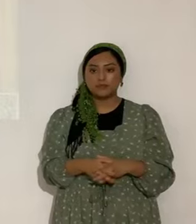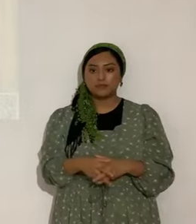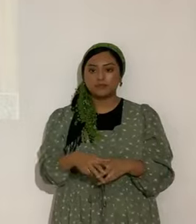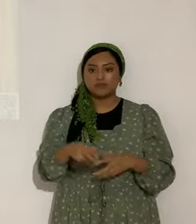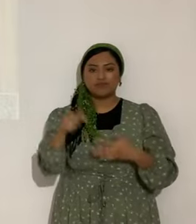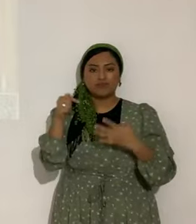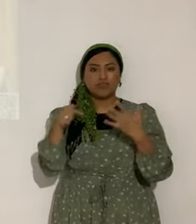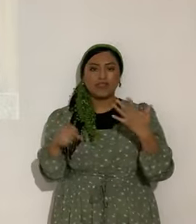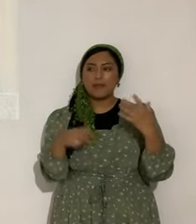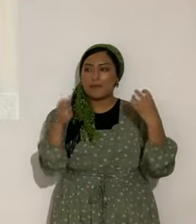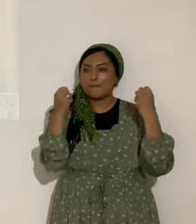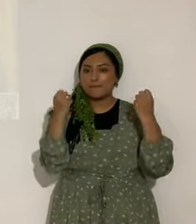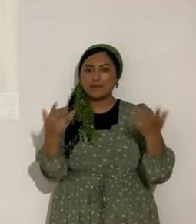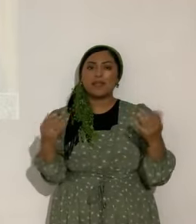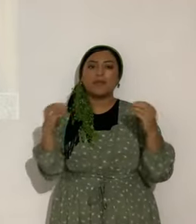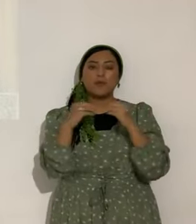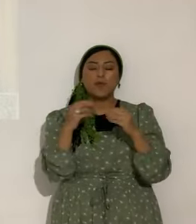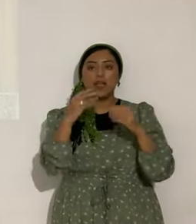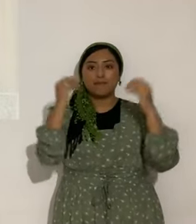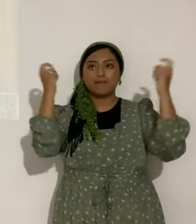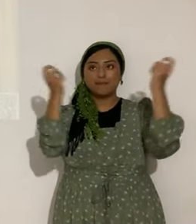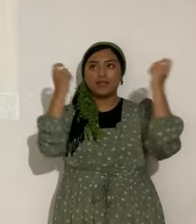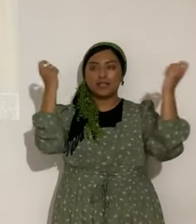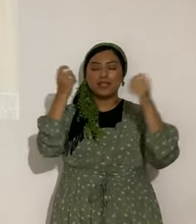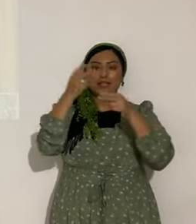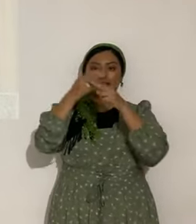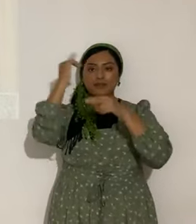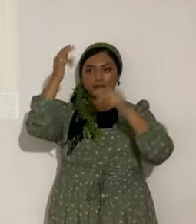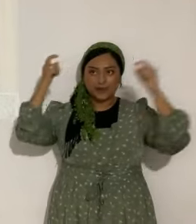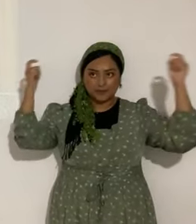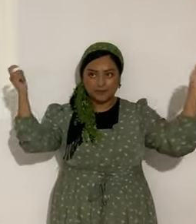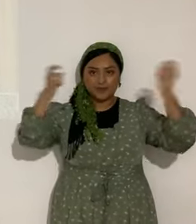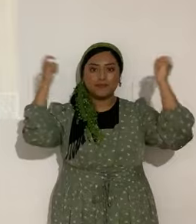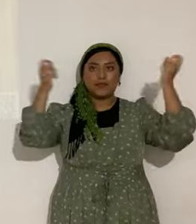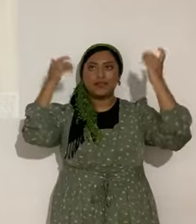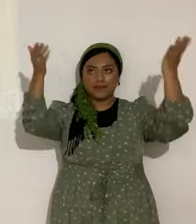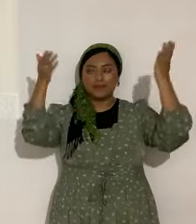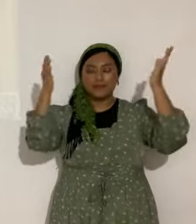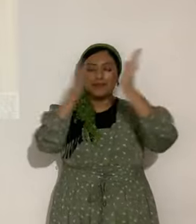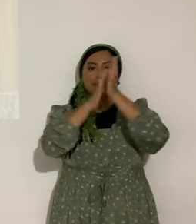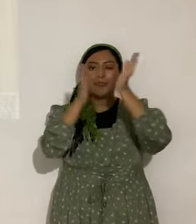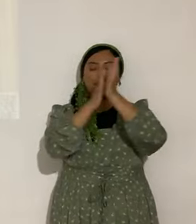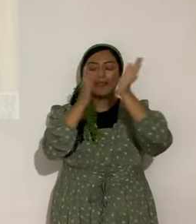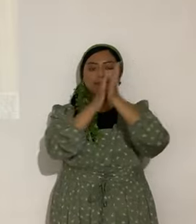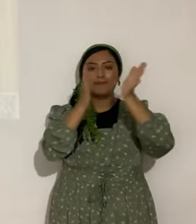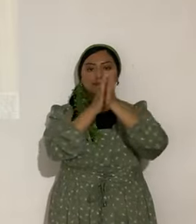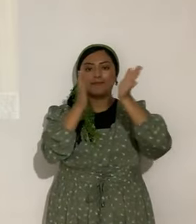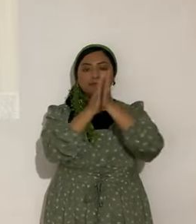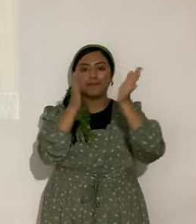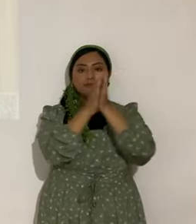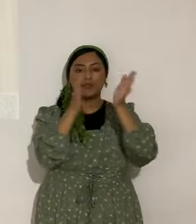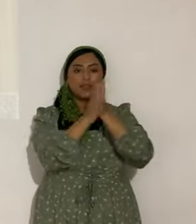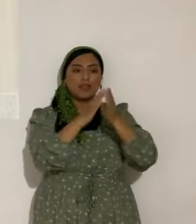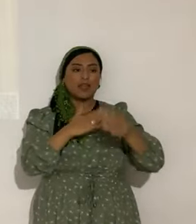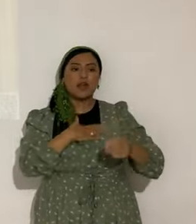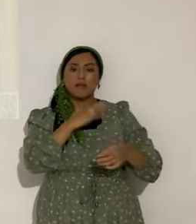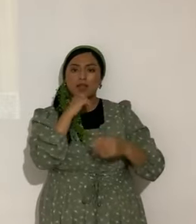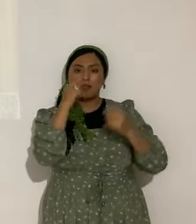etcétera, etcétera, etcétera. Y que exaltamos al eterno, porque para él es la gloria, bendito es el abacadoso. No lo hago por orgullo, no lo hacemos por